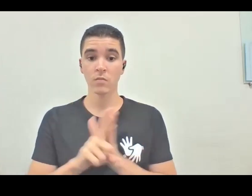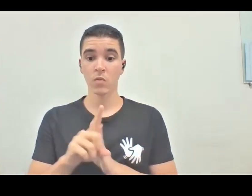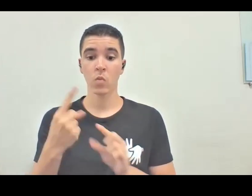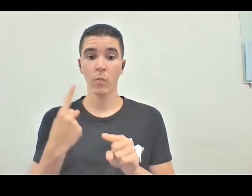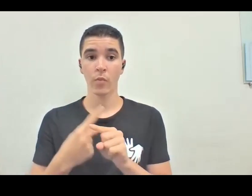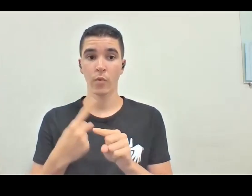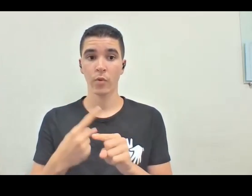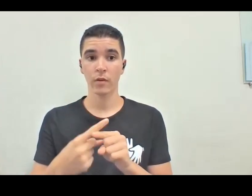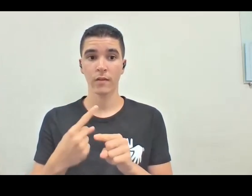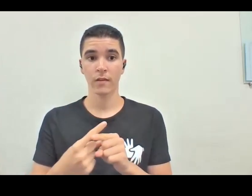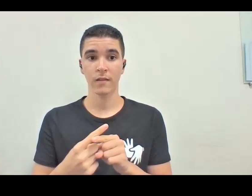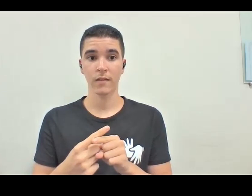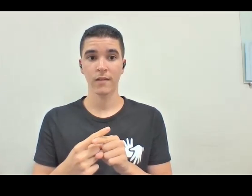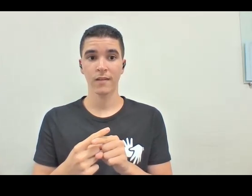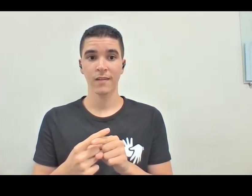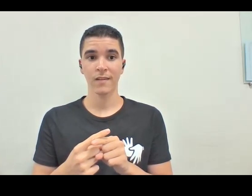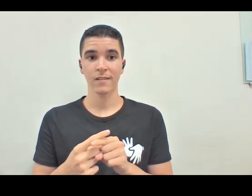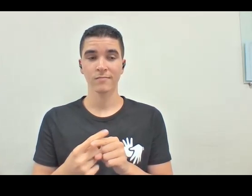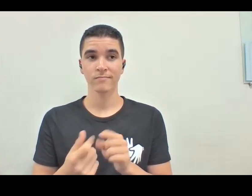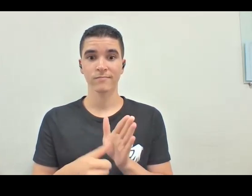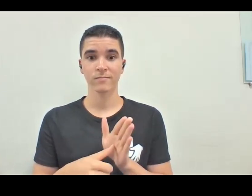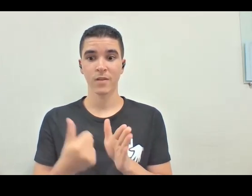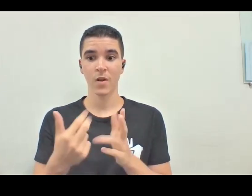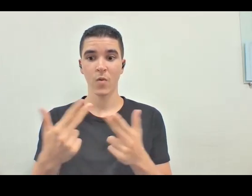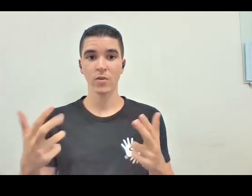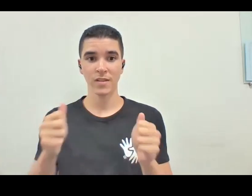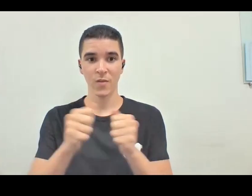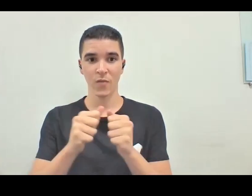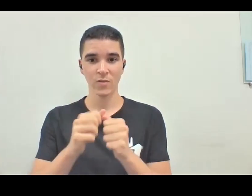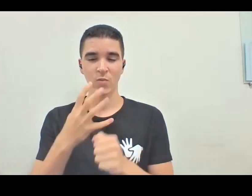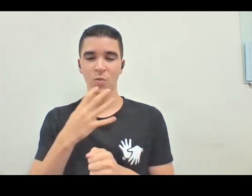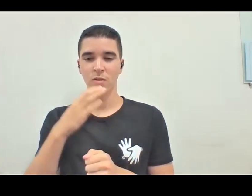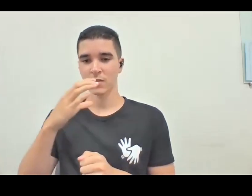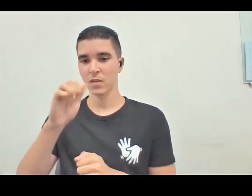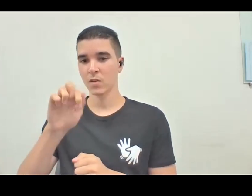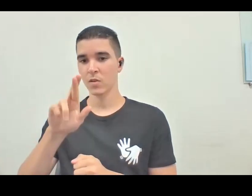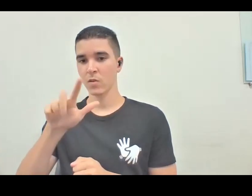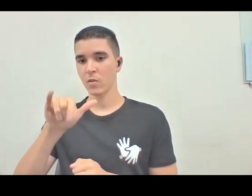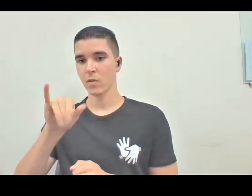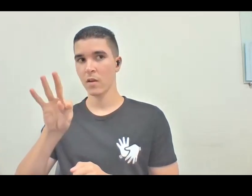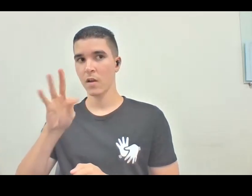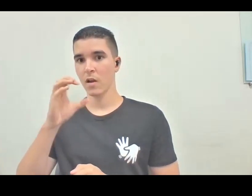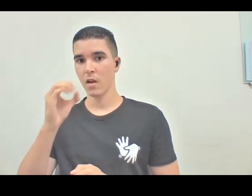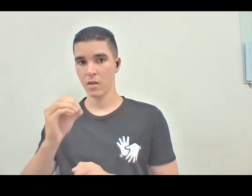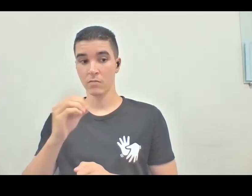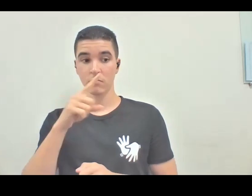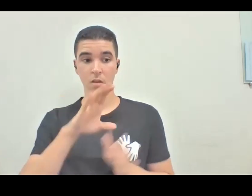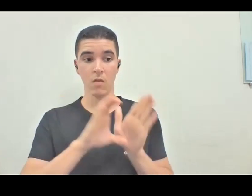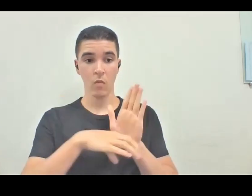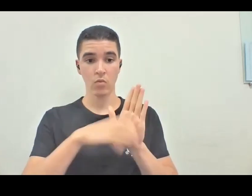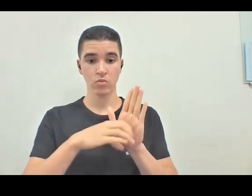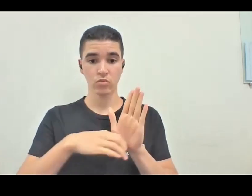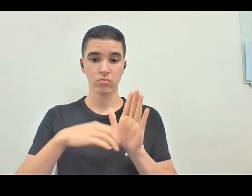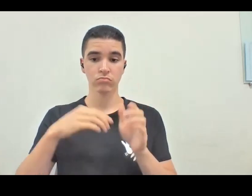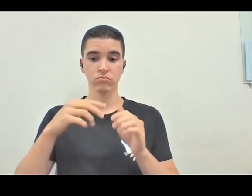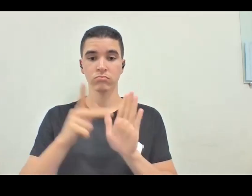né, fiz, uma das primeiras coisas que eu fiz quando eu conheci o Carlito, que é nosso, foi nosso consultor no processo aqui da Pampulha para